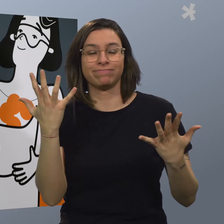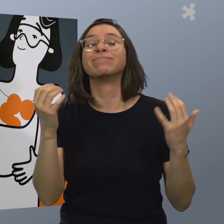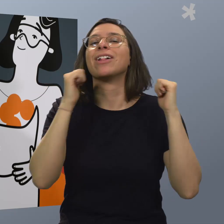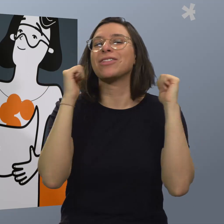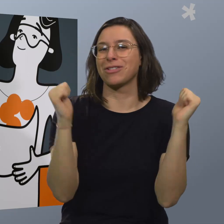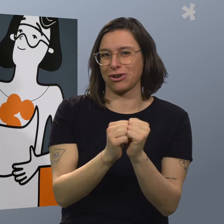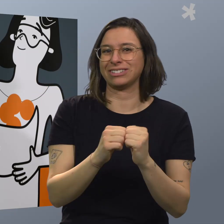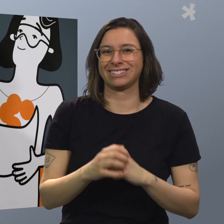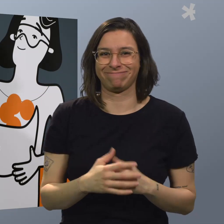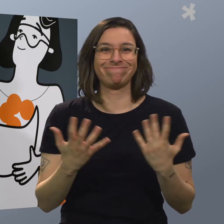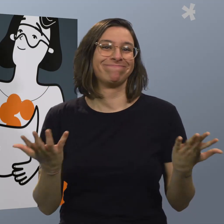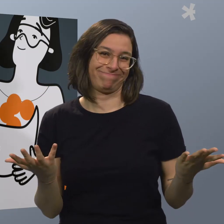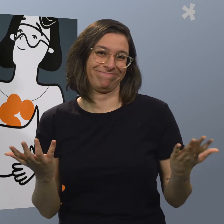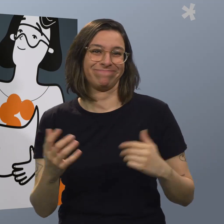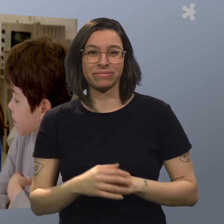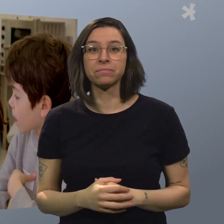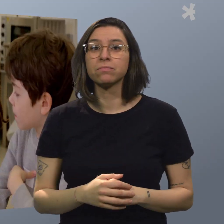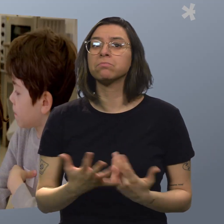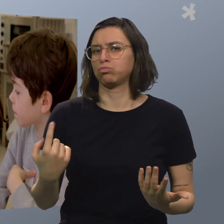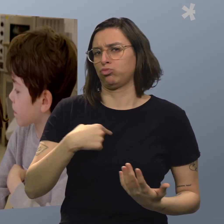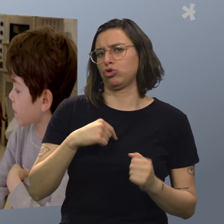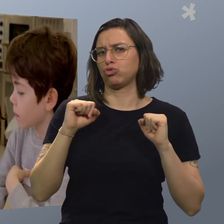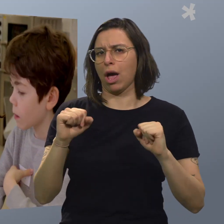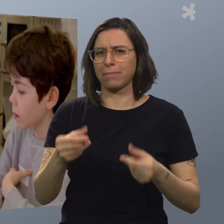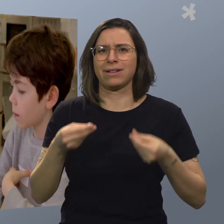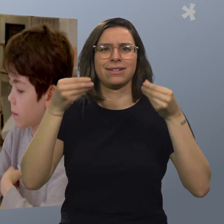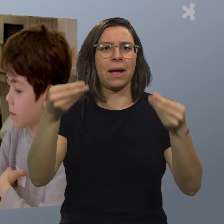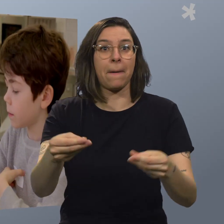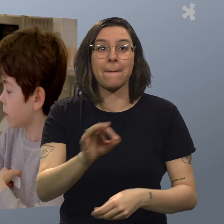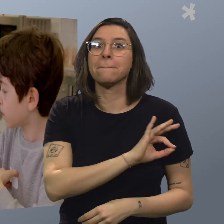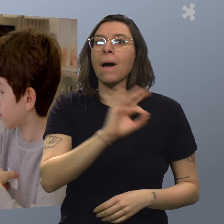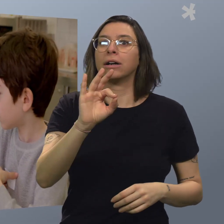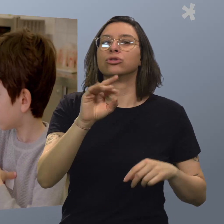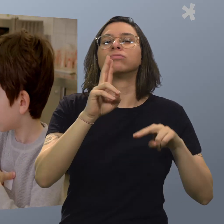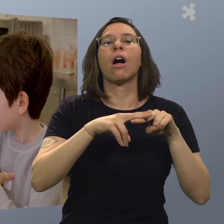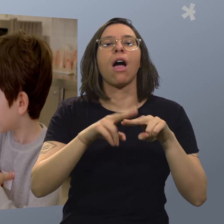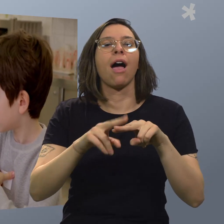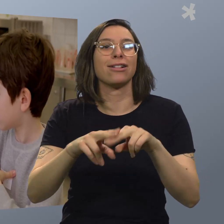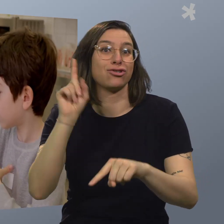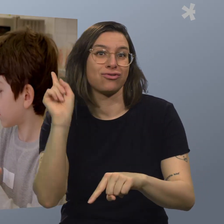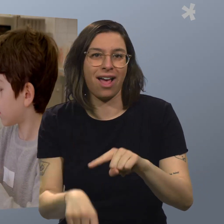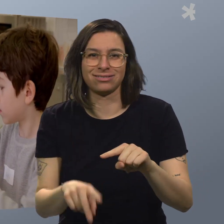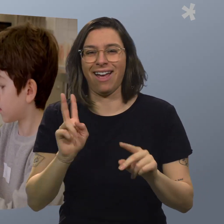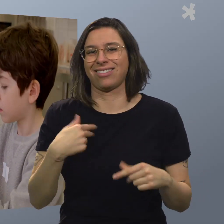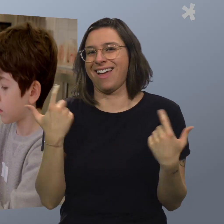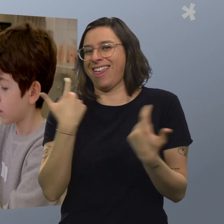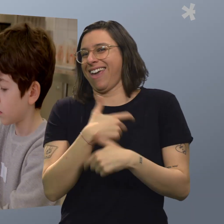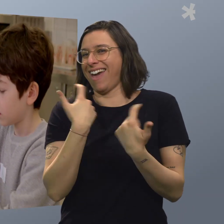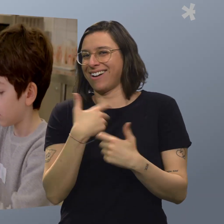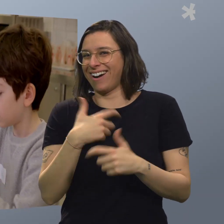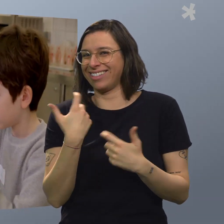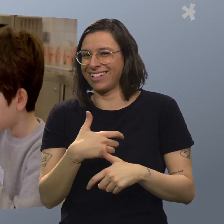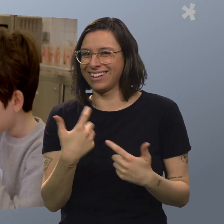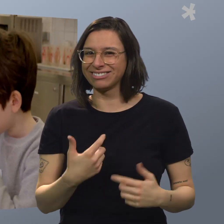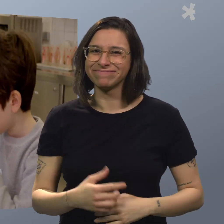Der beste Geruch sind die Nüsse. Ich gehe immer vom besten zum schlechtesten. Dass ich immer